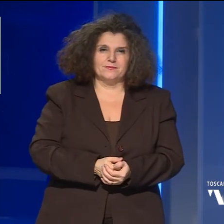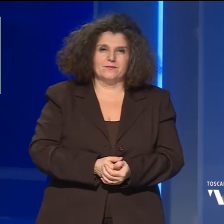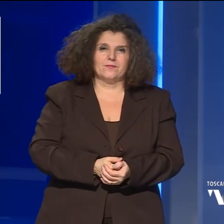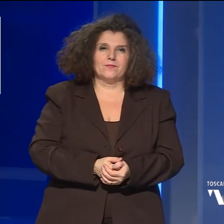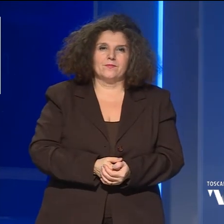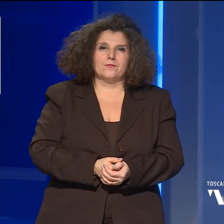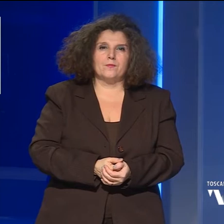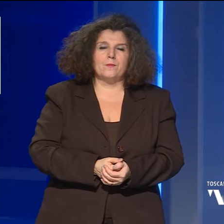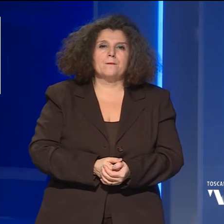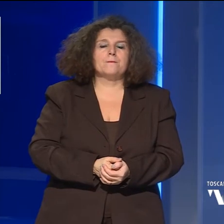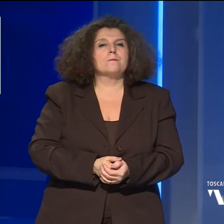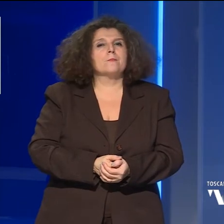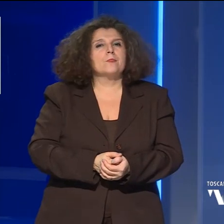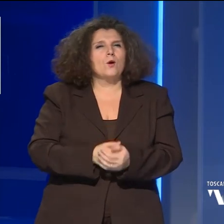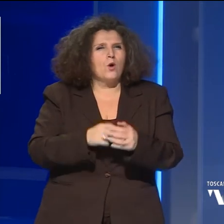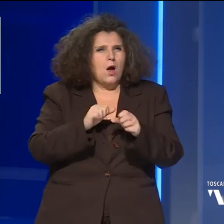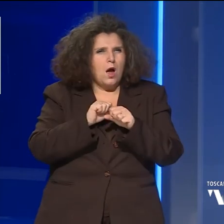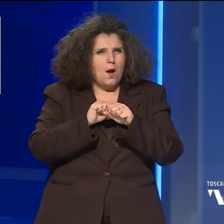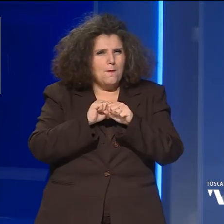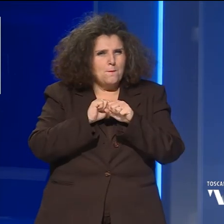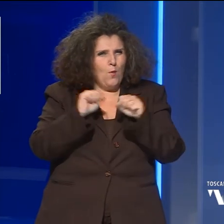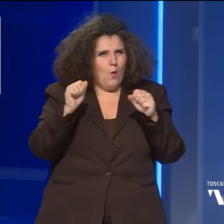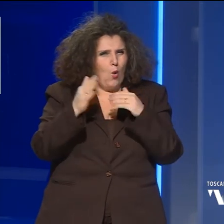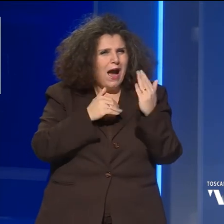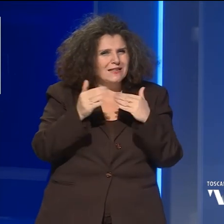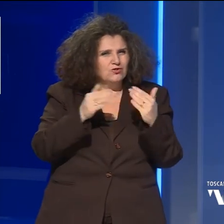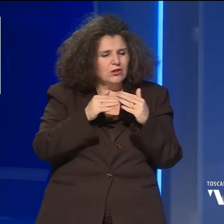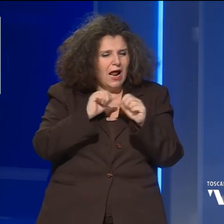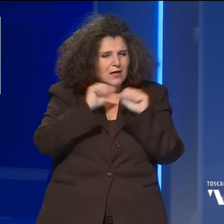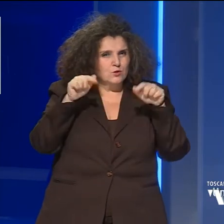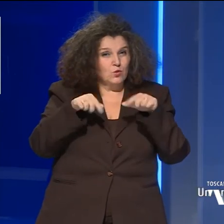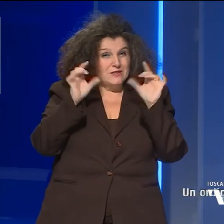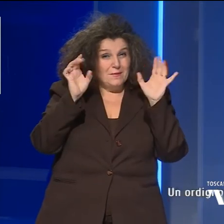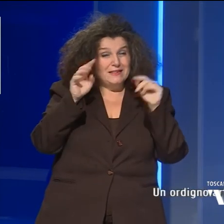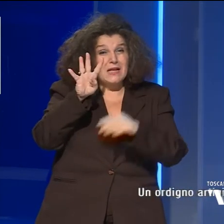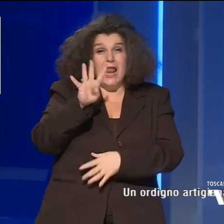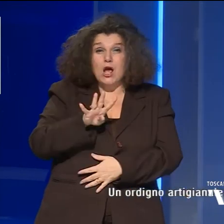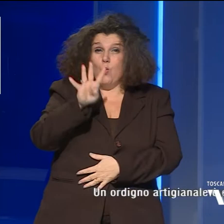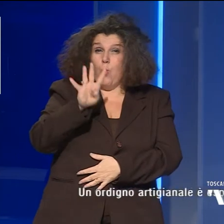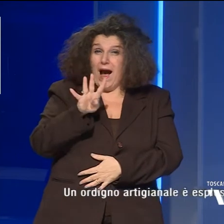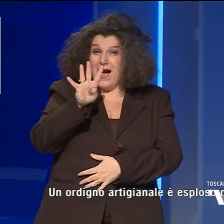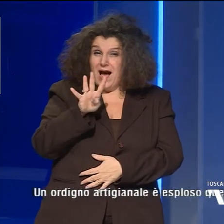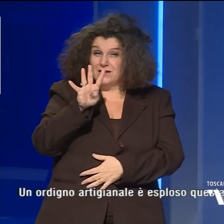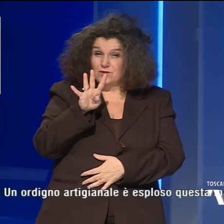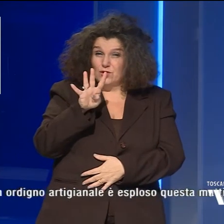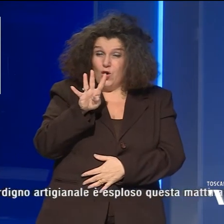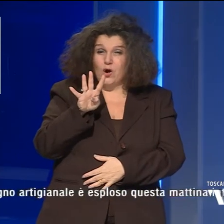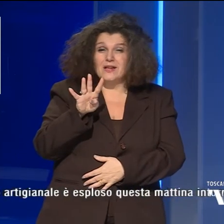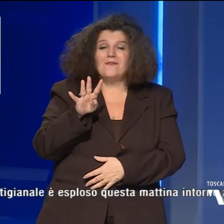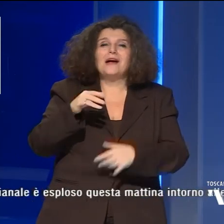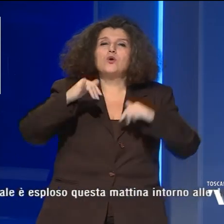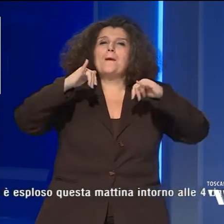Un ordigno artigianale è esploso questa mattina intorno alle 4 davanti ad una